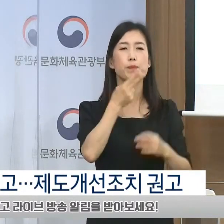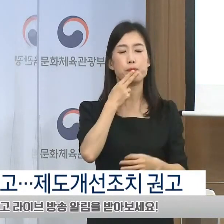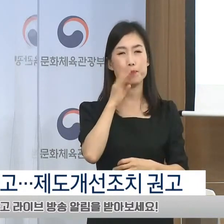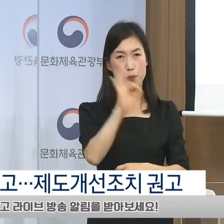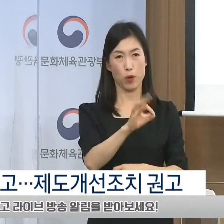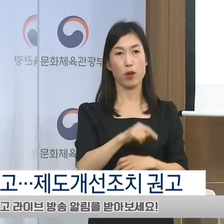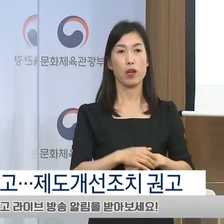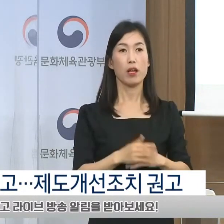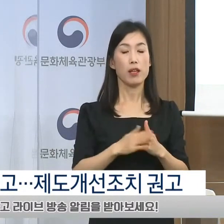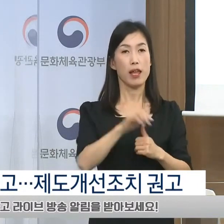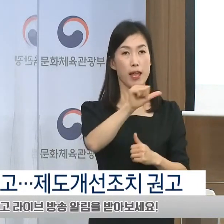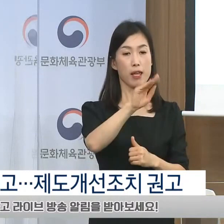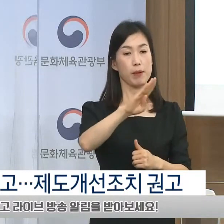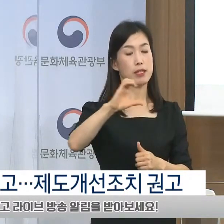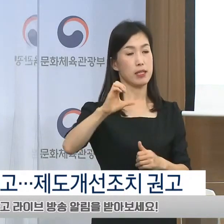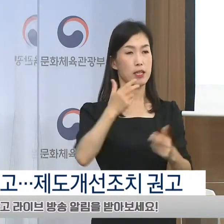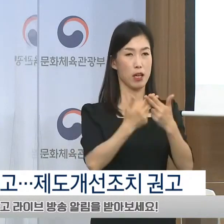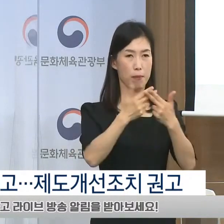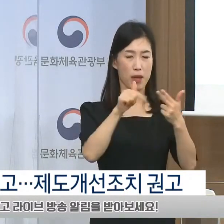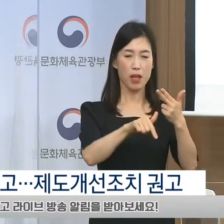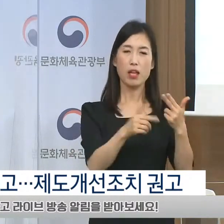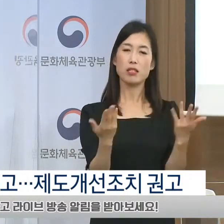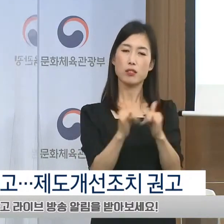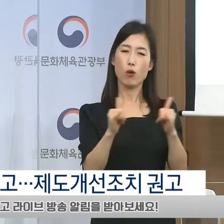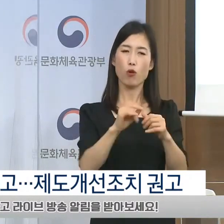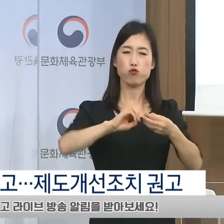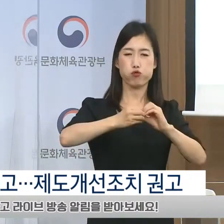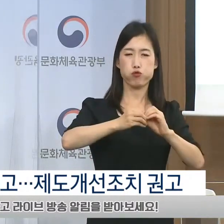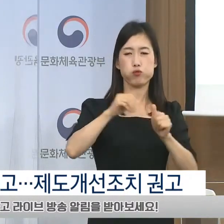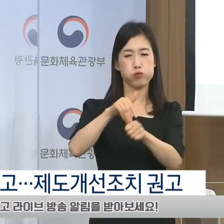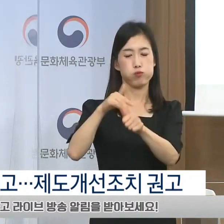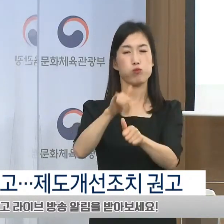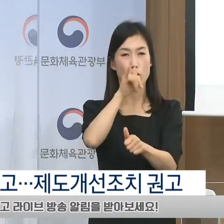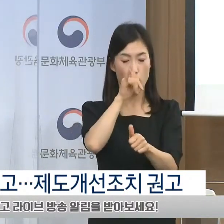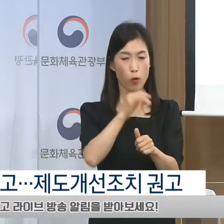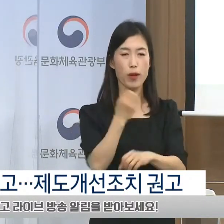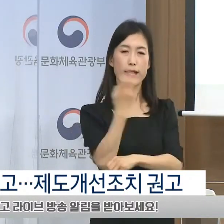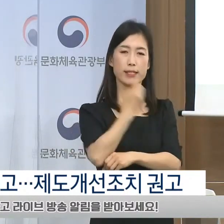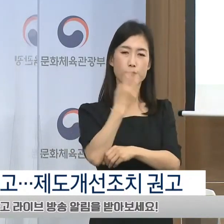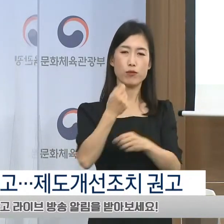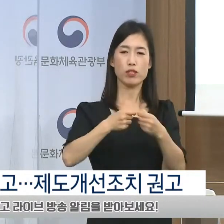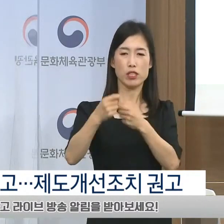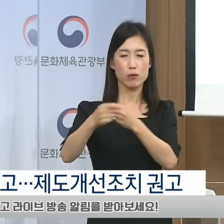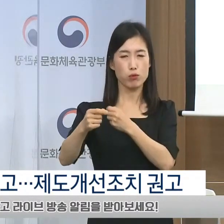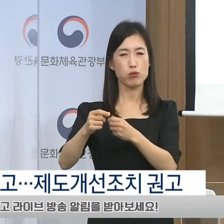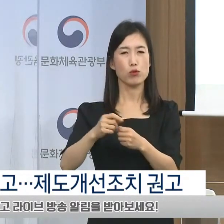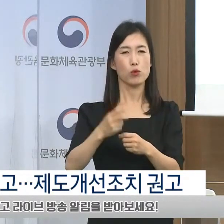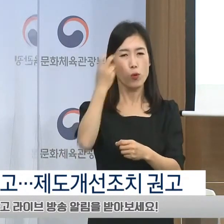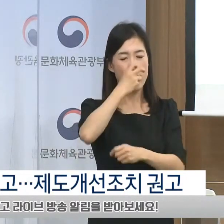ABC협회는 공사원 무작위 배치, 표본지국 통보시기 단축,